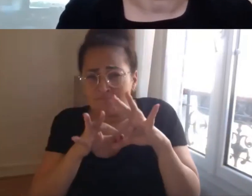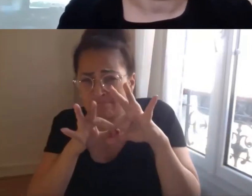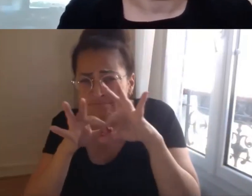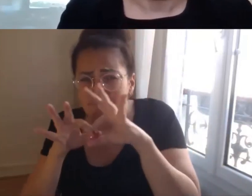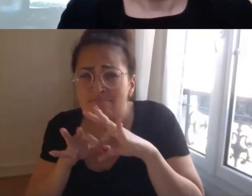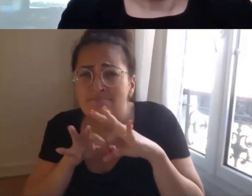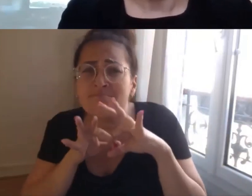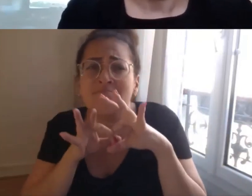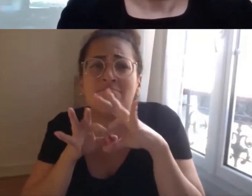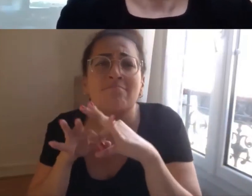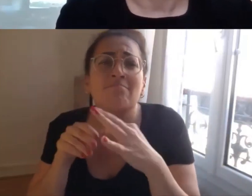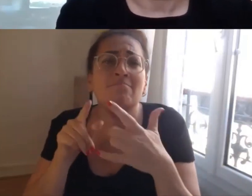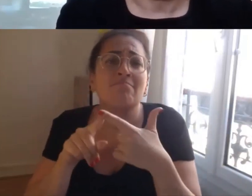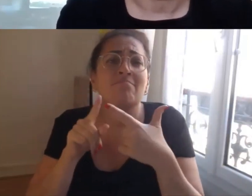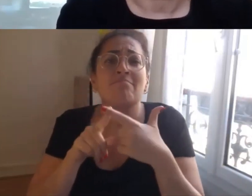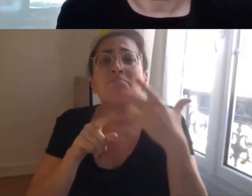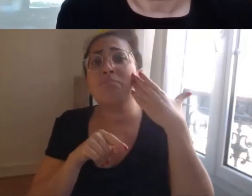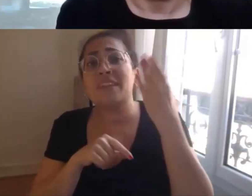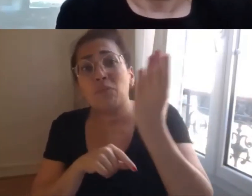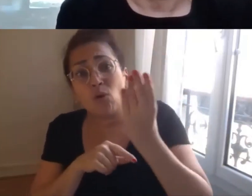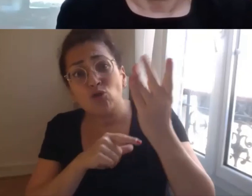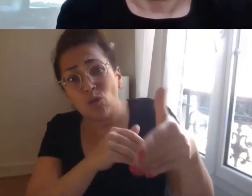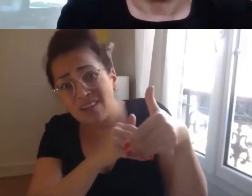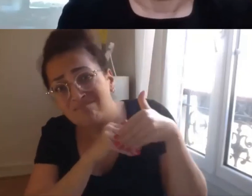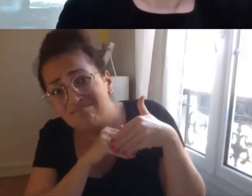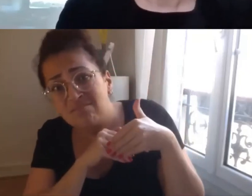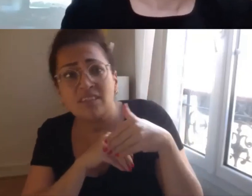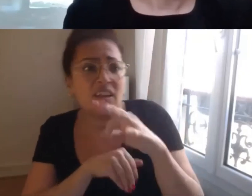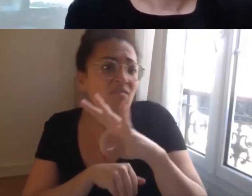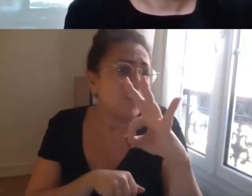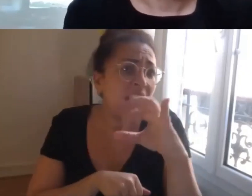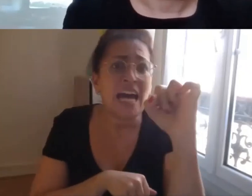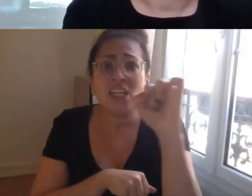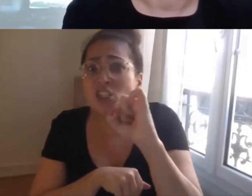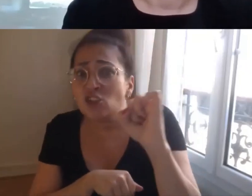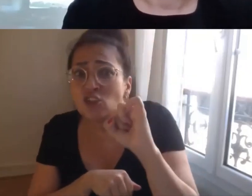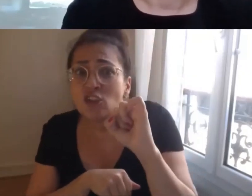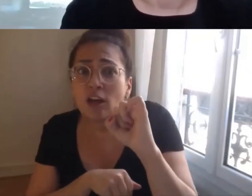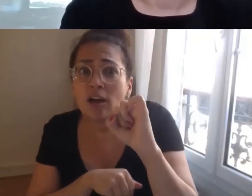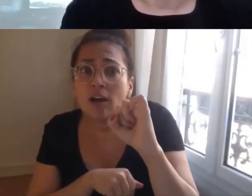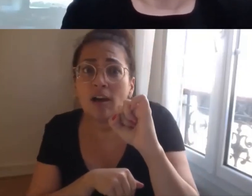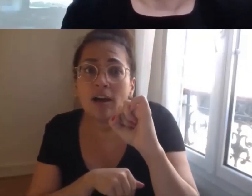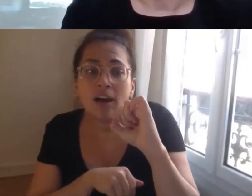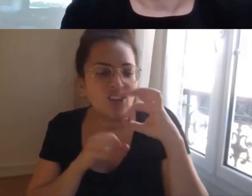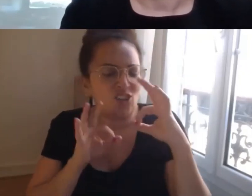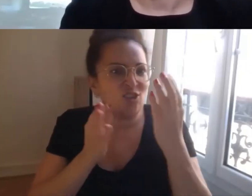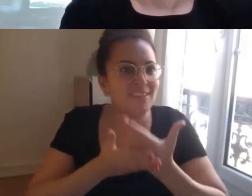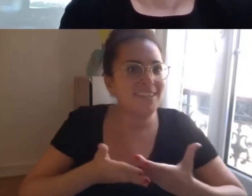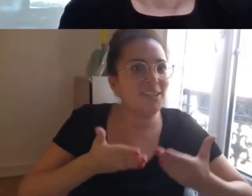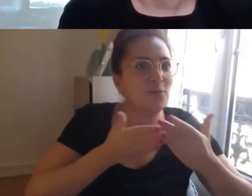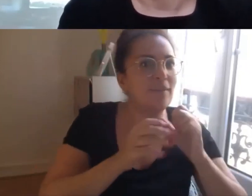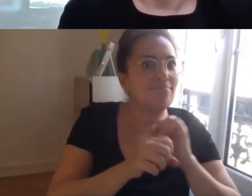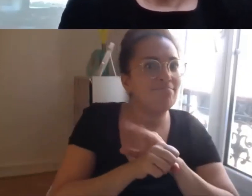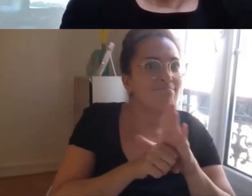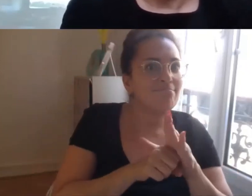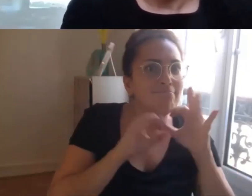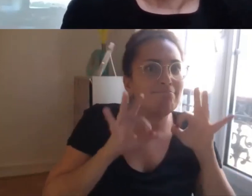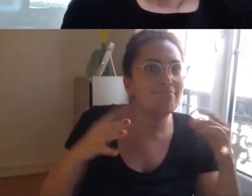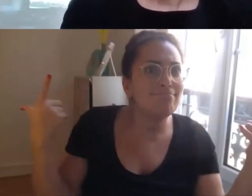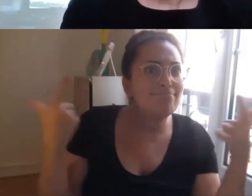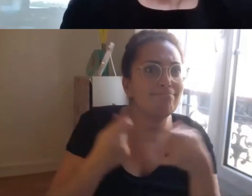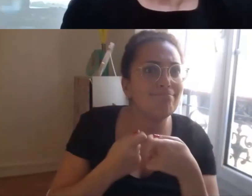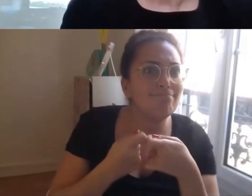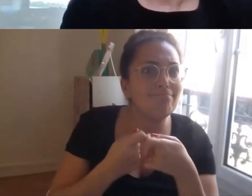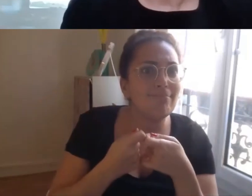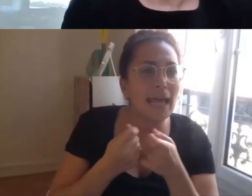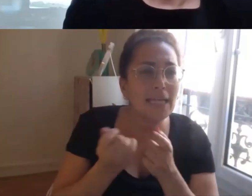'un tiers d'une personne d'un frère d'une soeur ça prend son sens dans cette période actuelle et je trouve que cette période actuelle